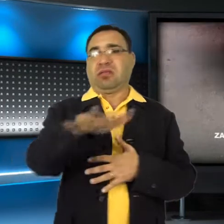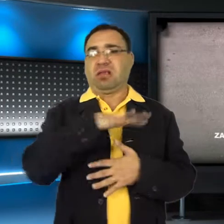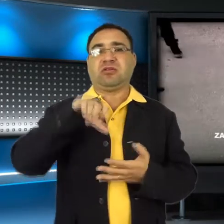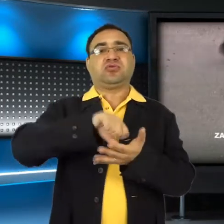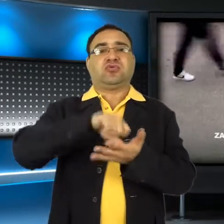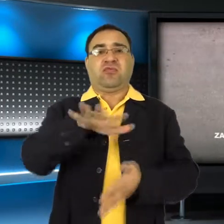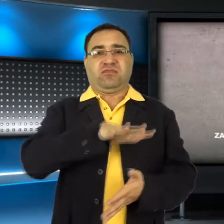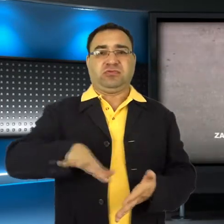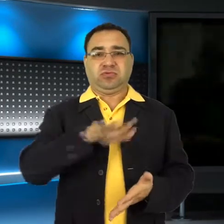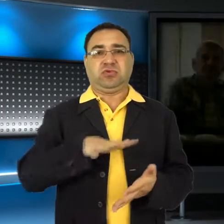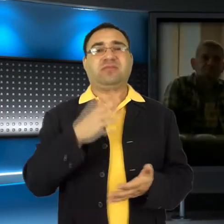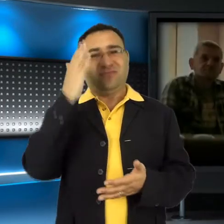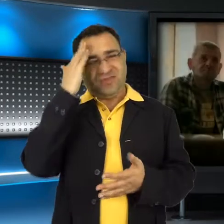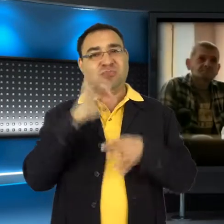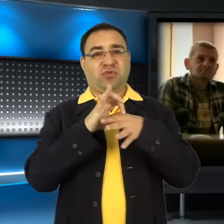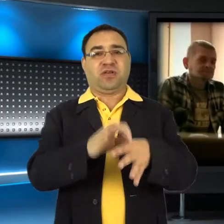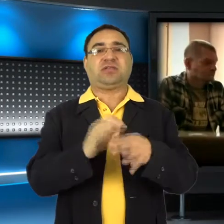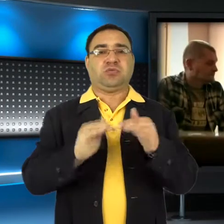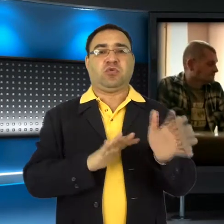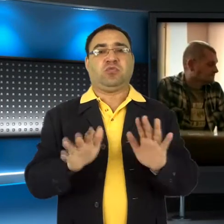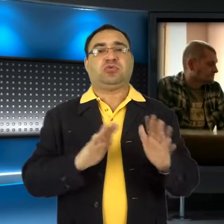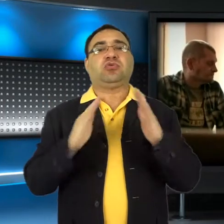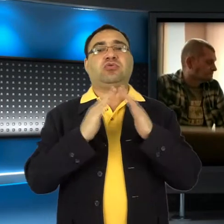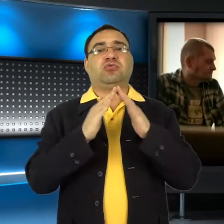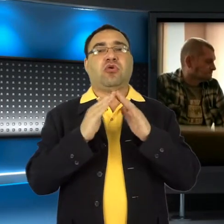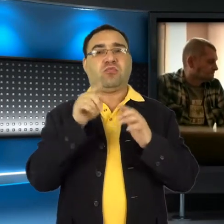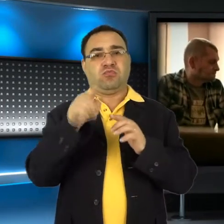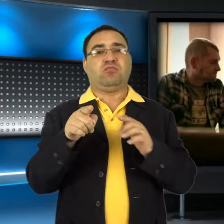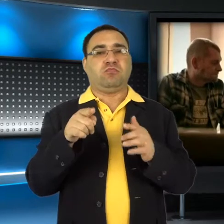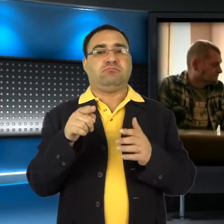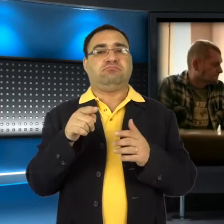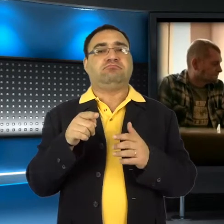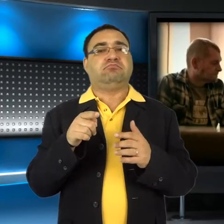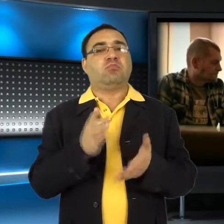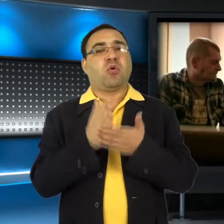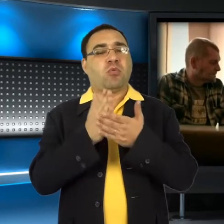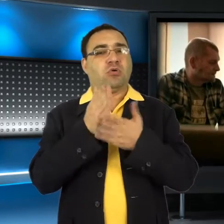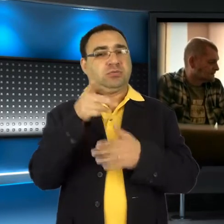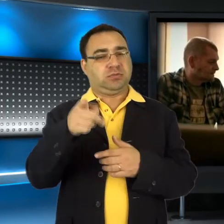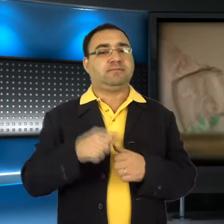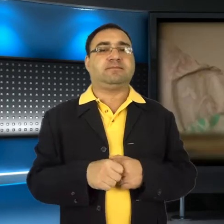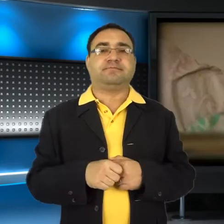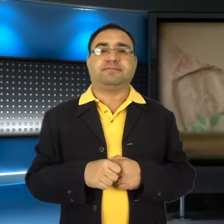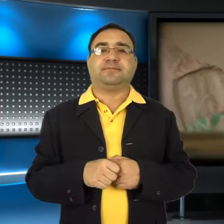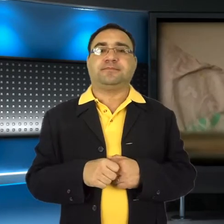w życiu społecznym. Doskonale rozumieją to prowadzący i podopieczni domu odzyskanych dla życia w Marwałdzie.